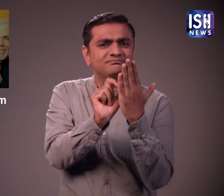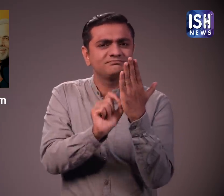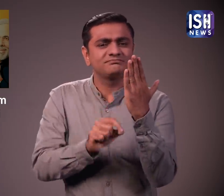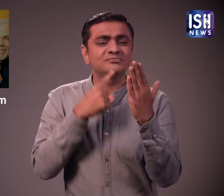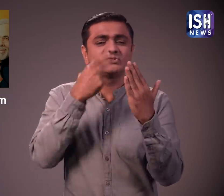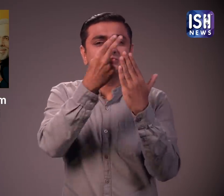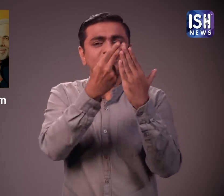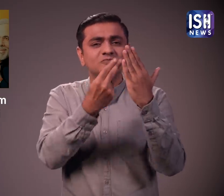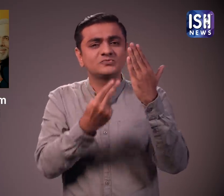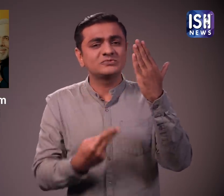एक पत्र लिखा